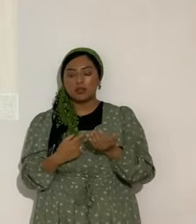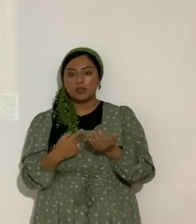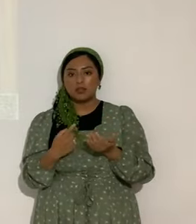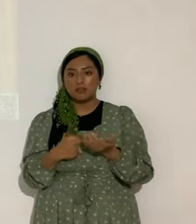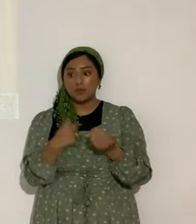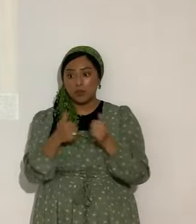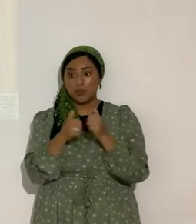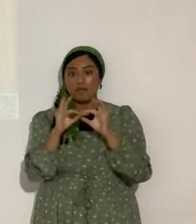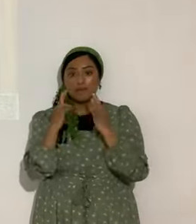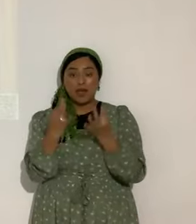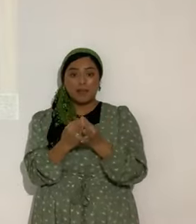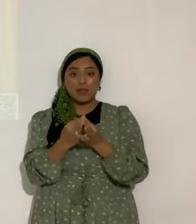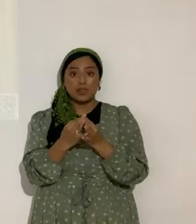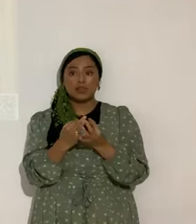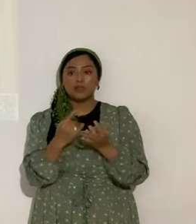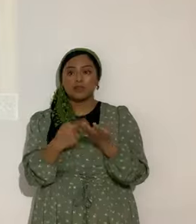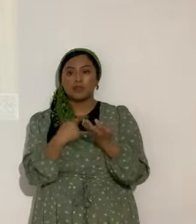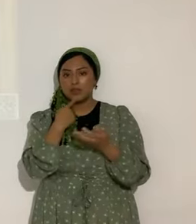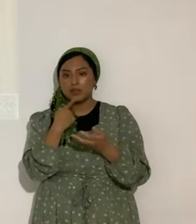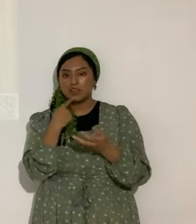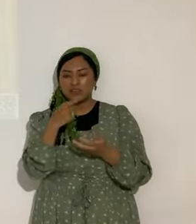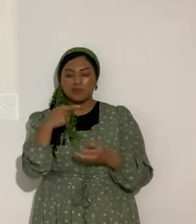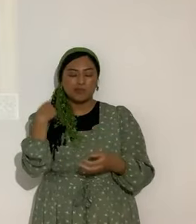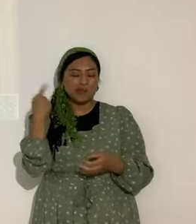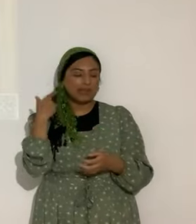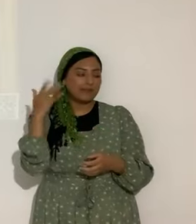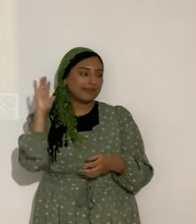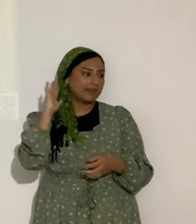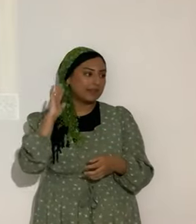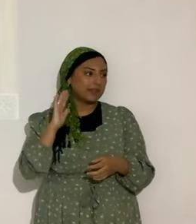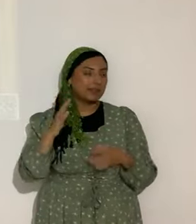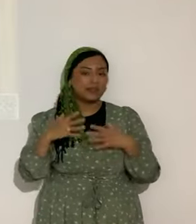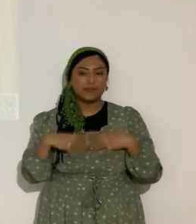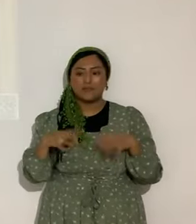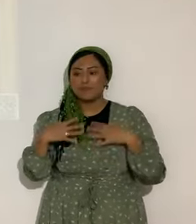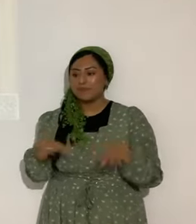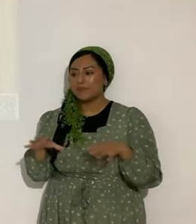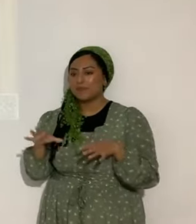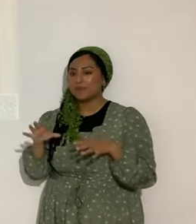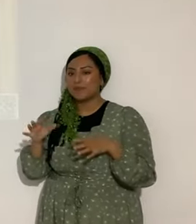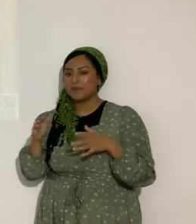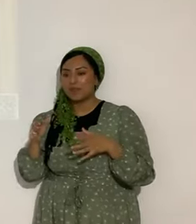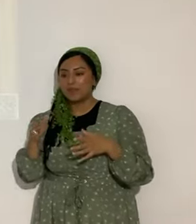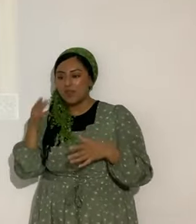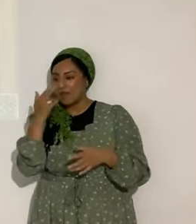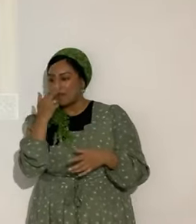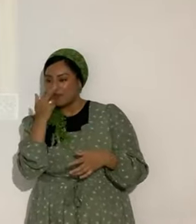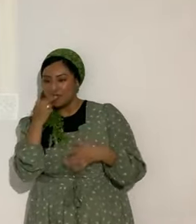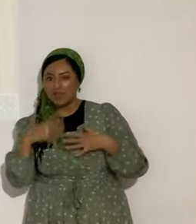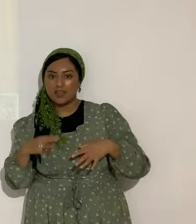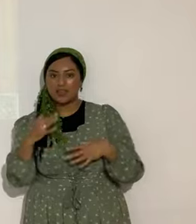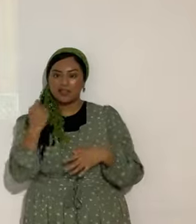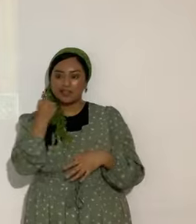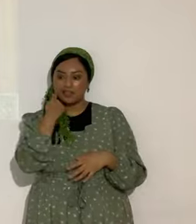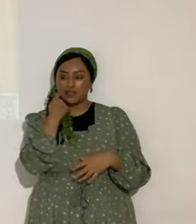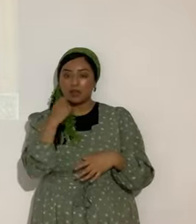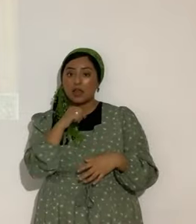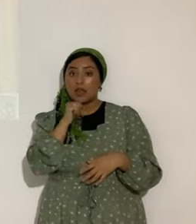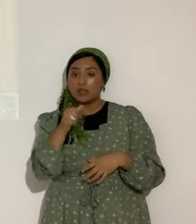familia que te dicen, eh, estás loco. Ahora tú te vistes como monja, etcétera, etcétera. Apenas, no menciono nombres, no